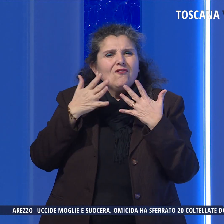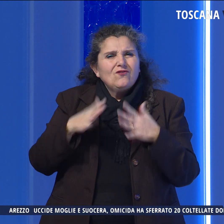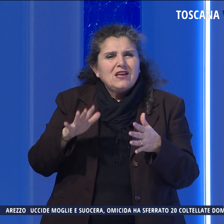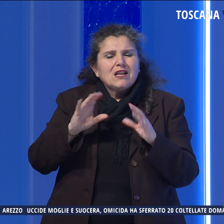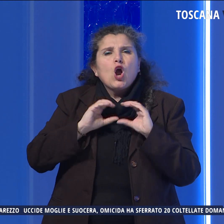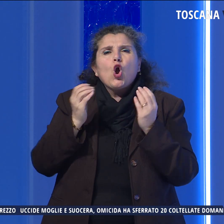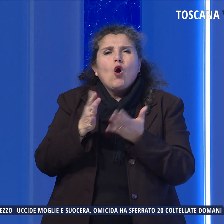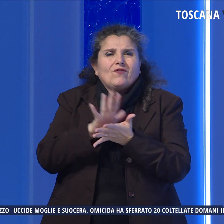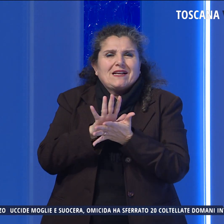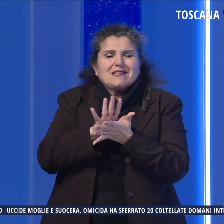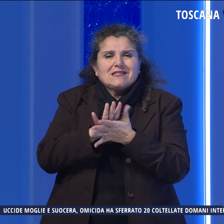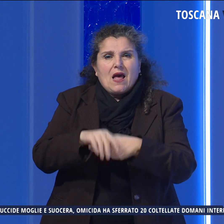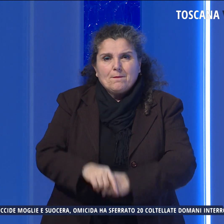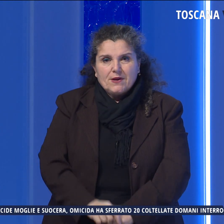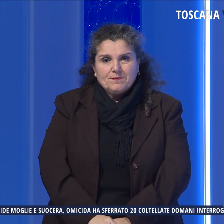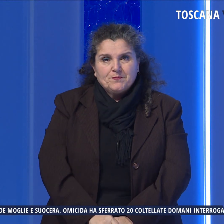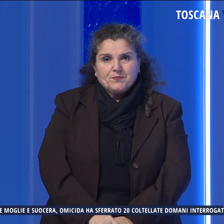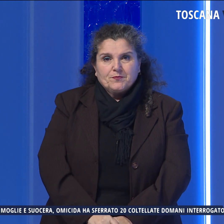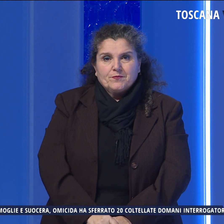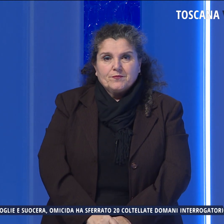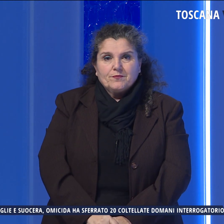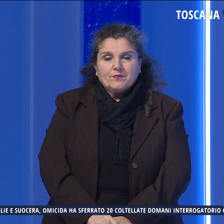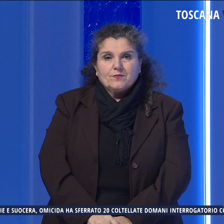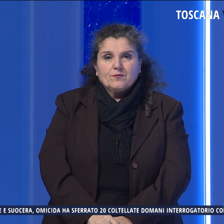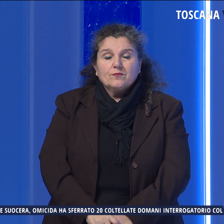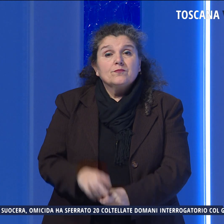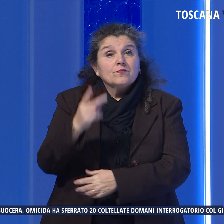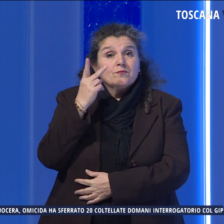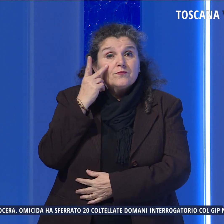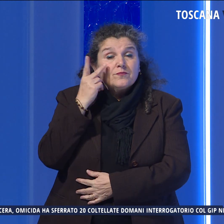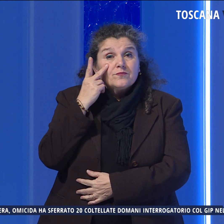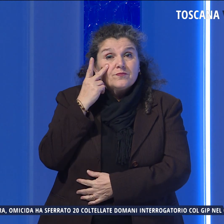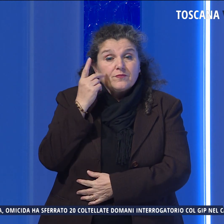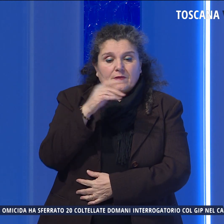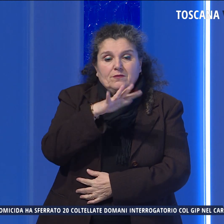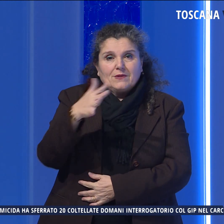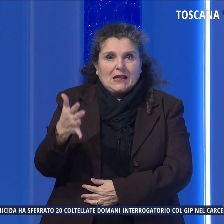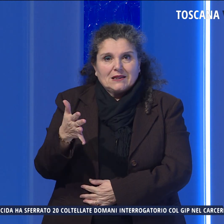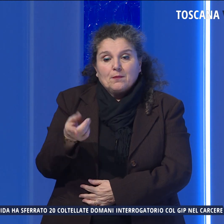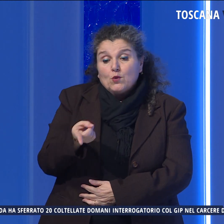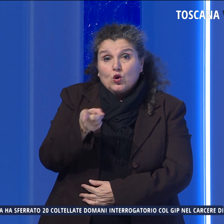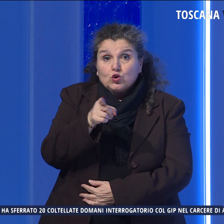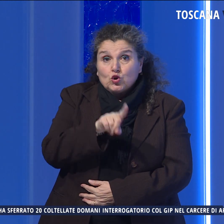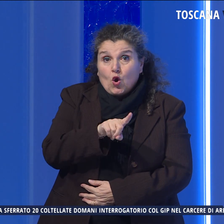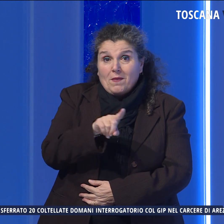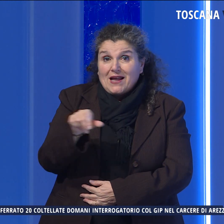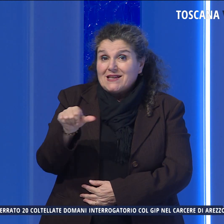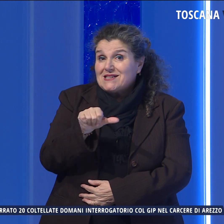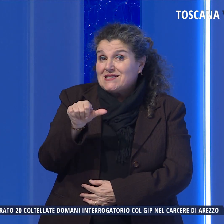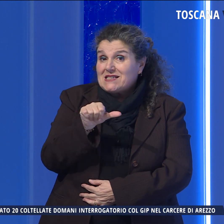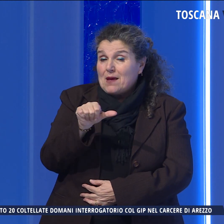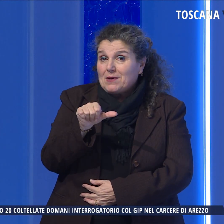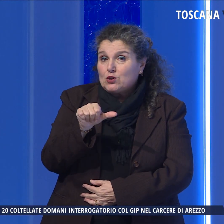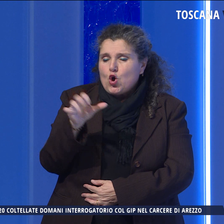conferenza stampa. E prima di concludere, uno sguardo al meteo di domani, sabato in